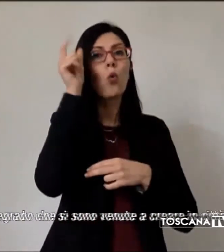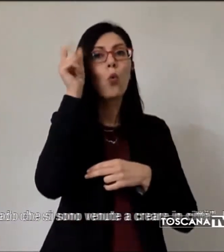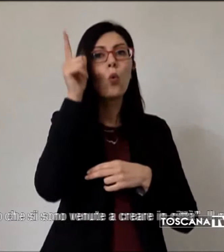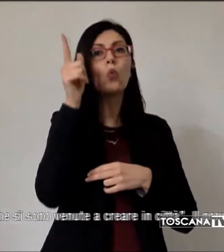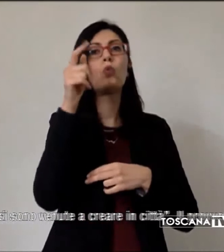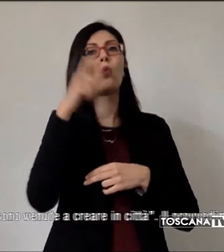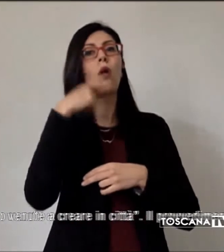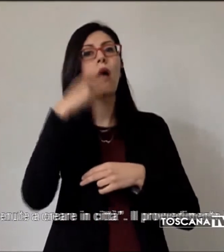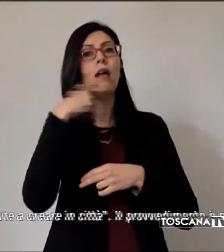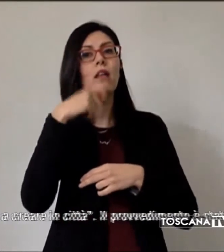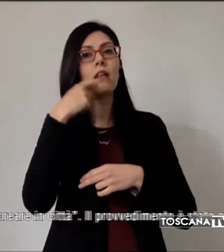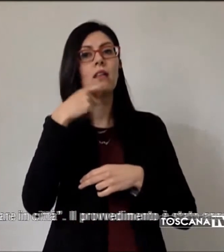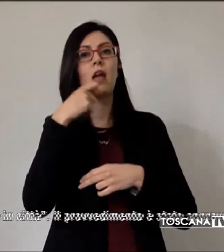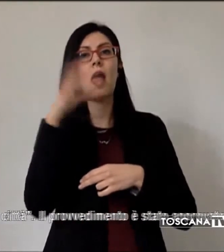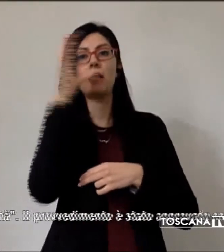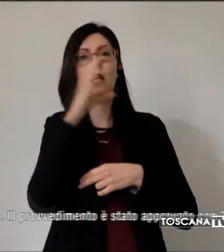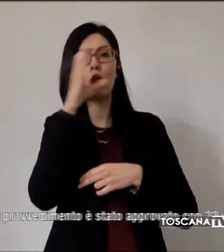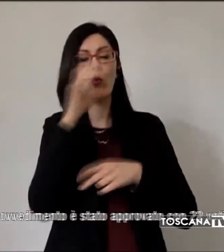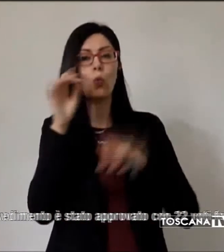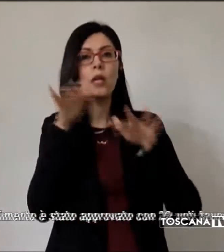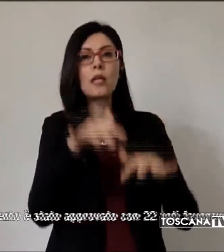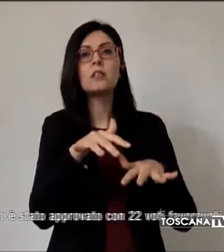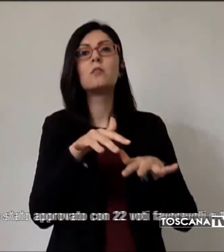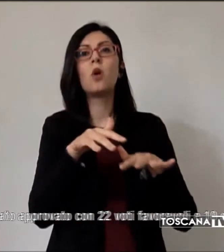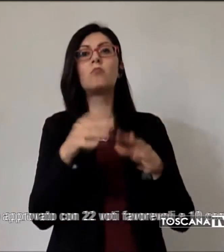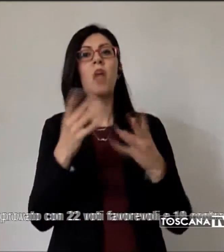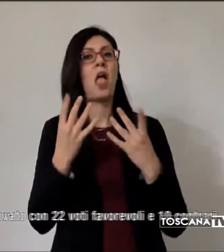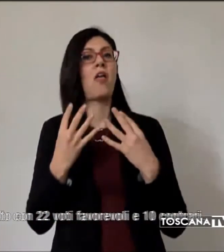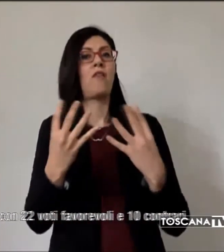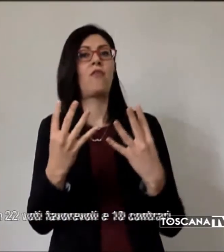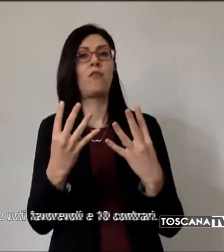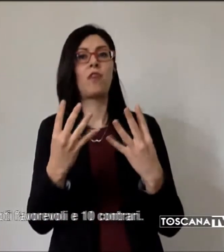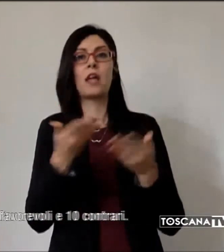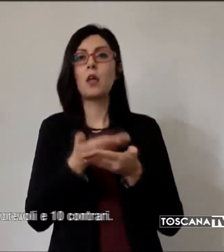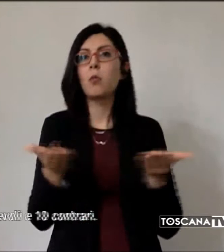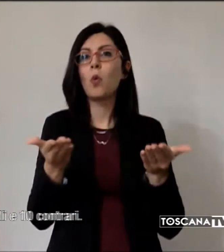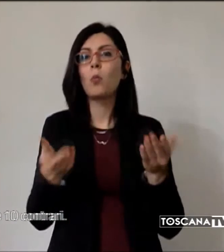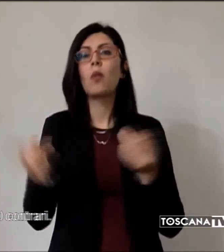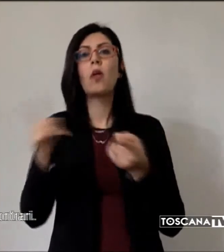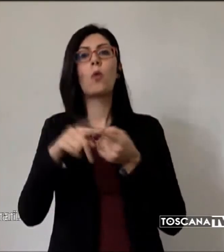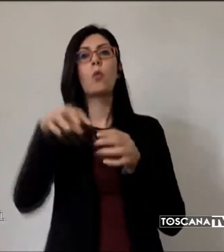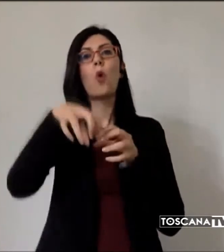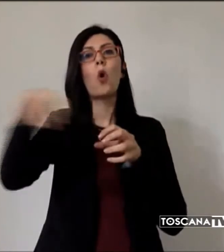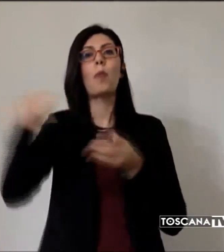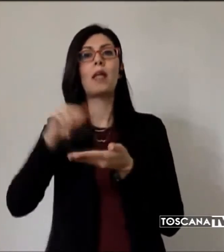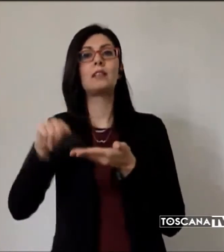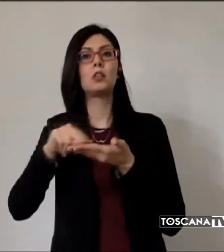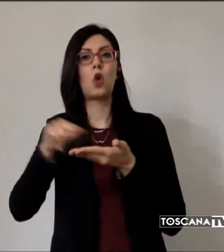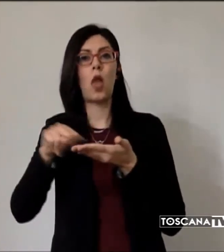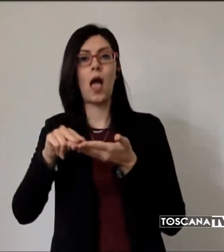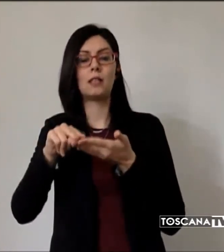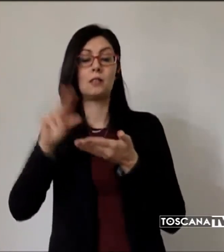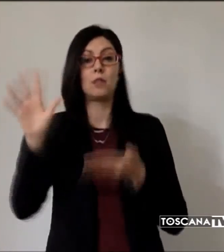per i flussi turistici, verde pubblico e complessi scolastici, per fare alcuni esempi.